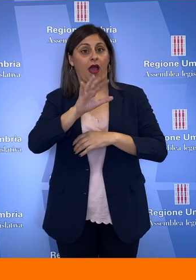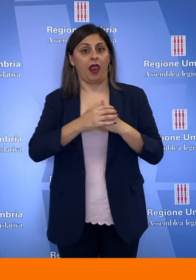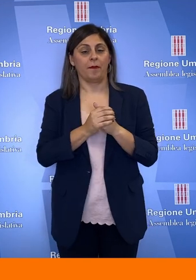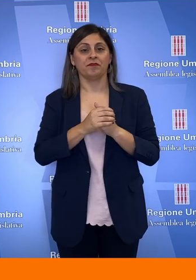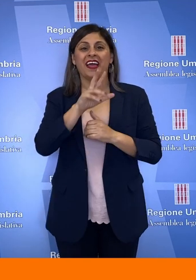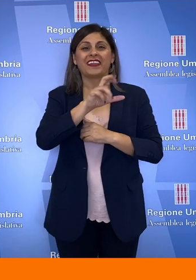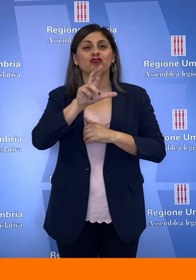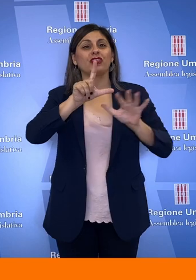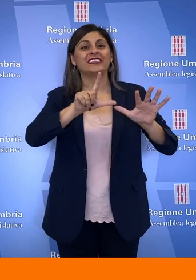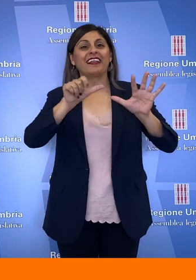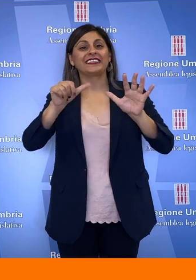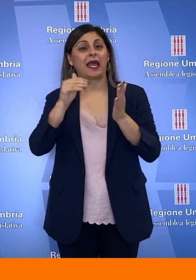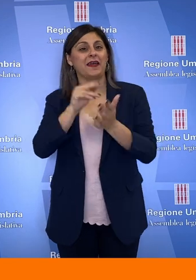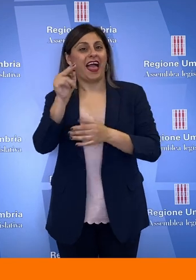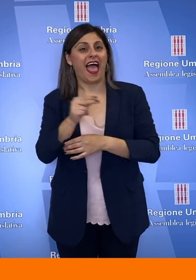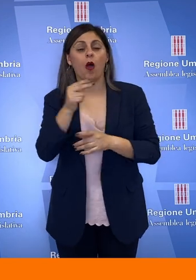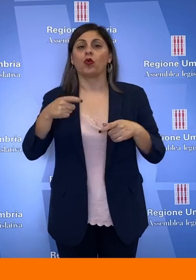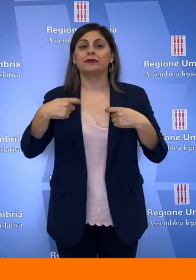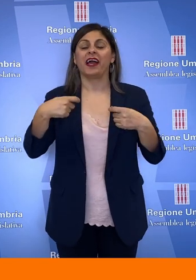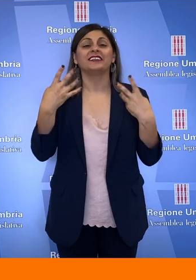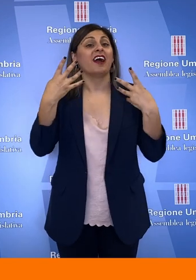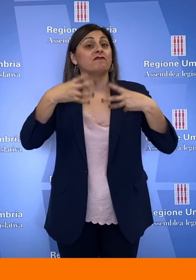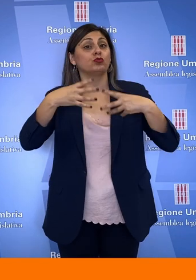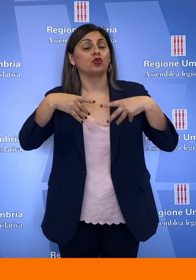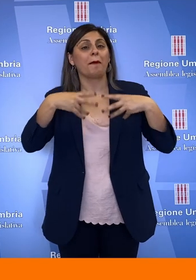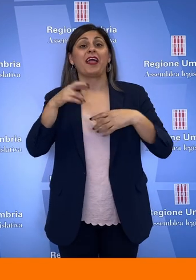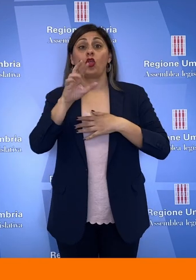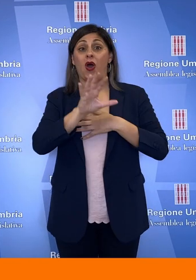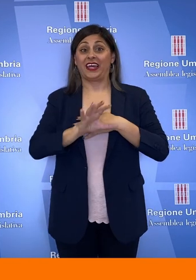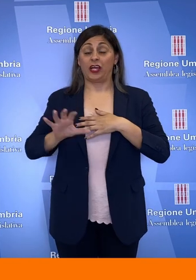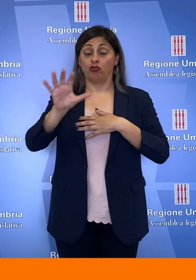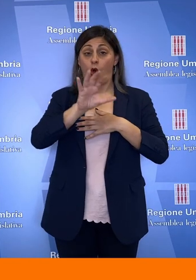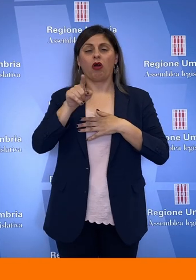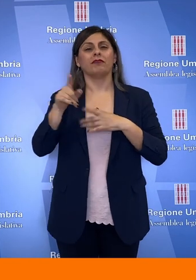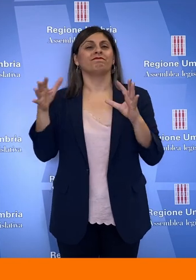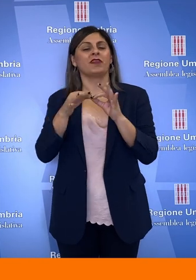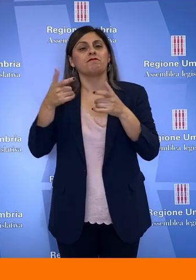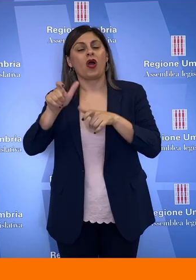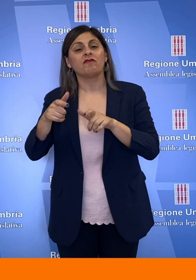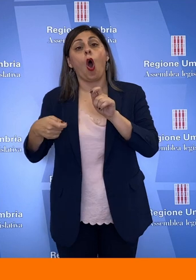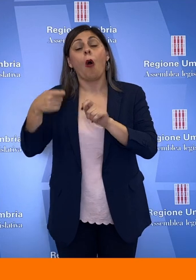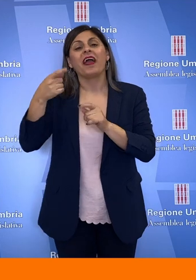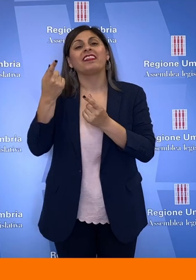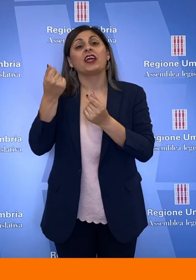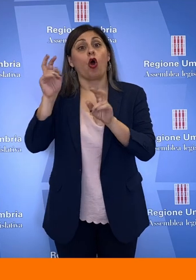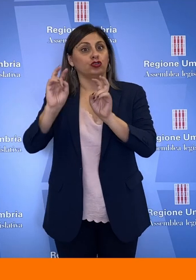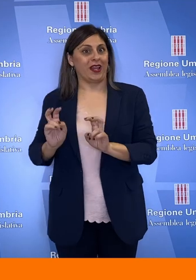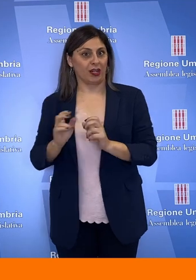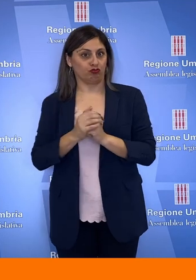376 mila euro per le spese di funzionamento della regione dettato anche dagli aumenti dei costi energetici, mezzo